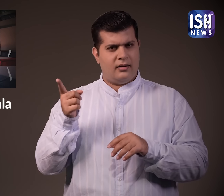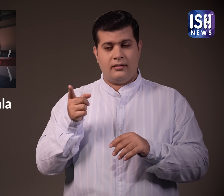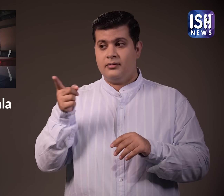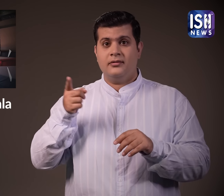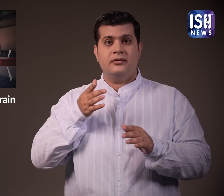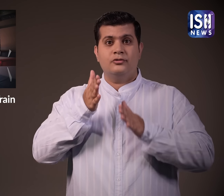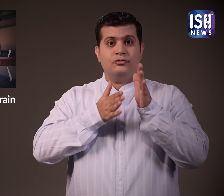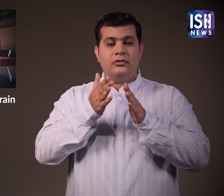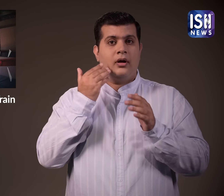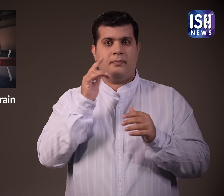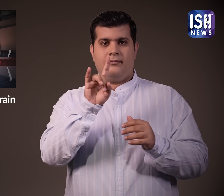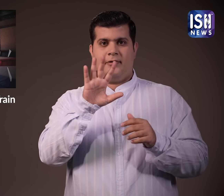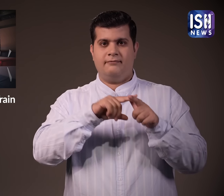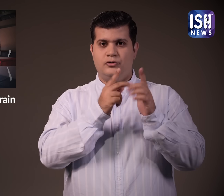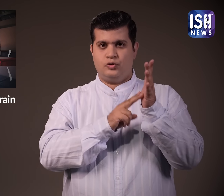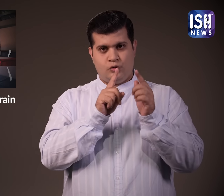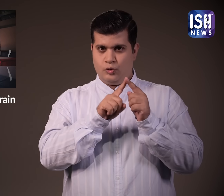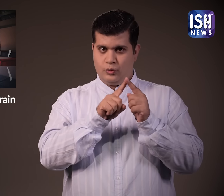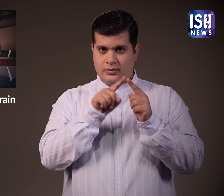15 जून को एरुना कुलम से